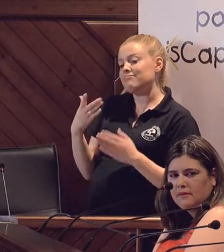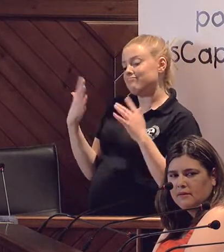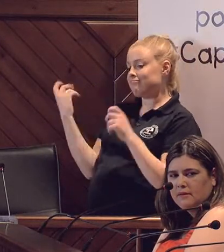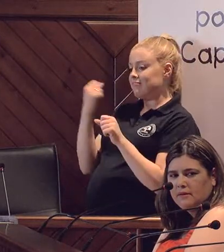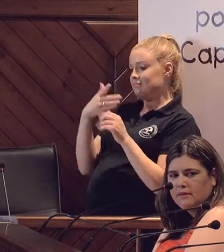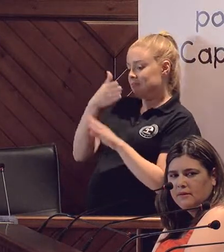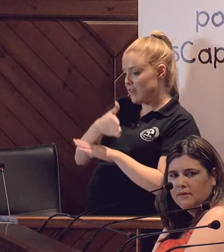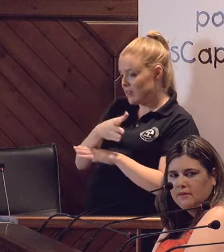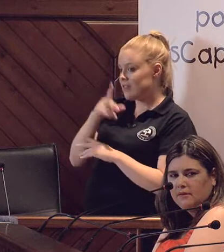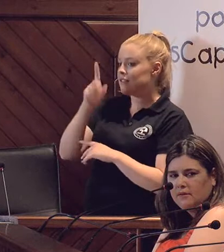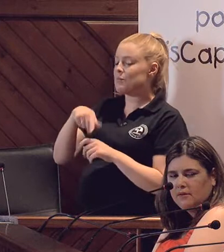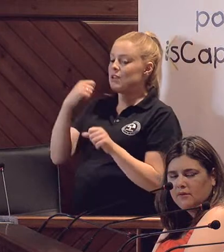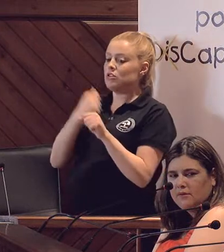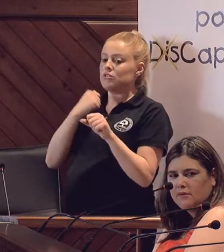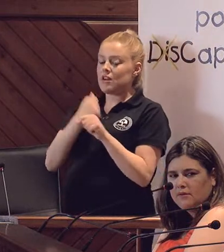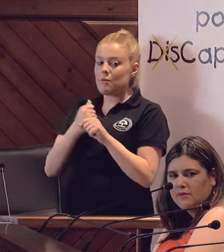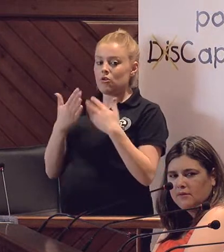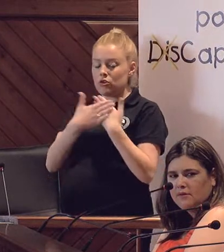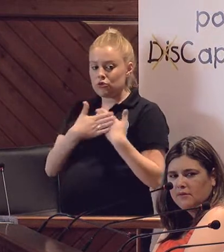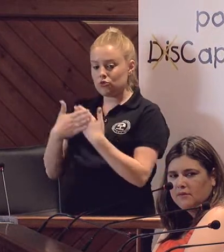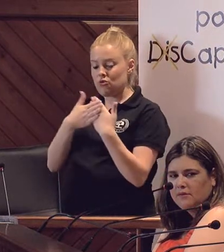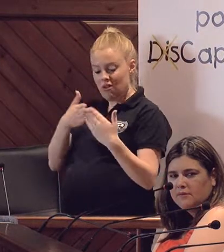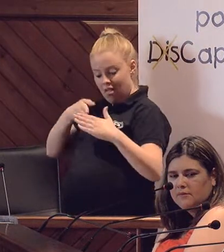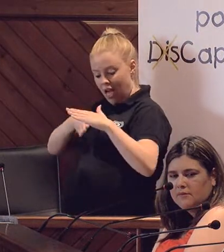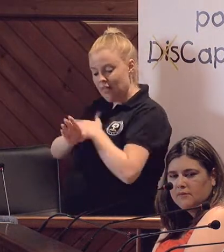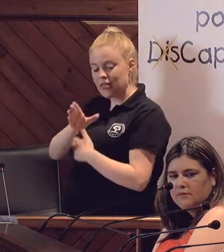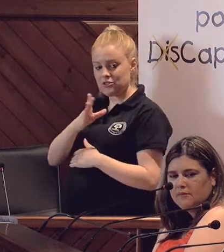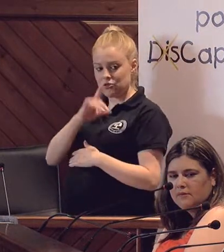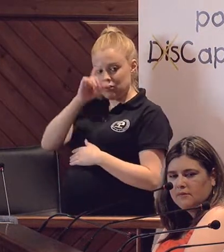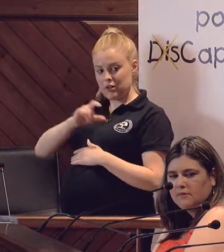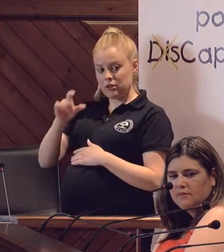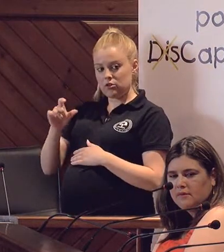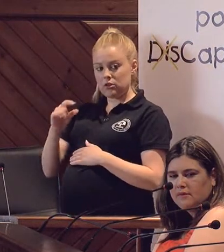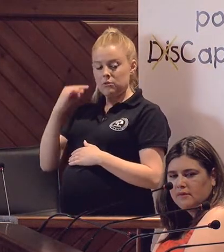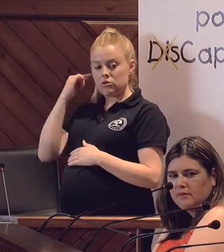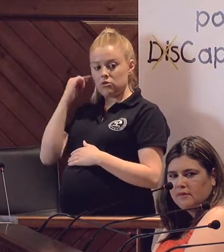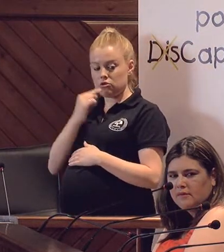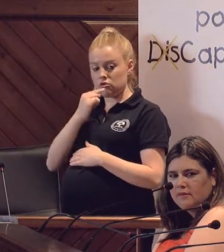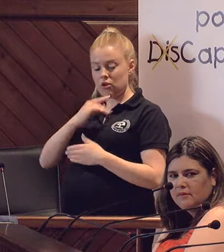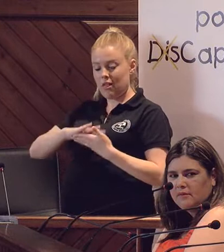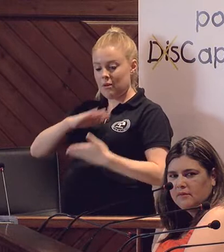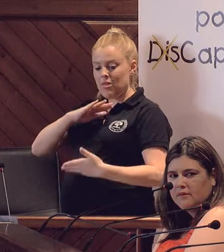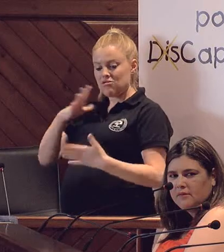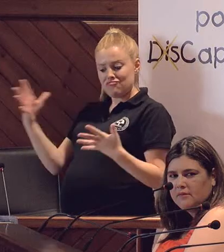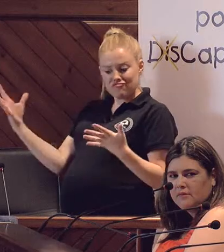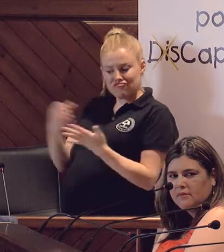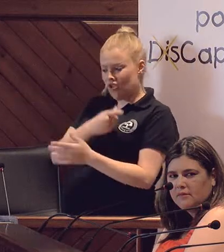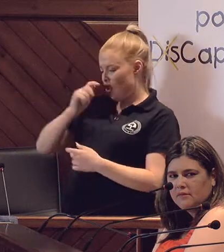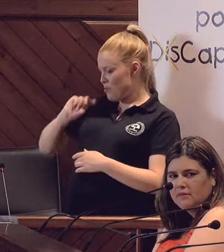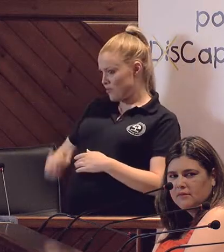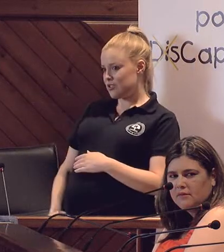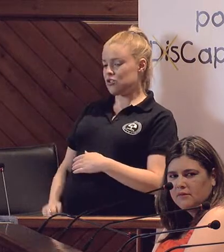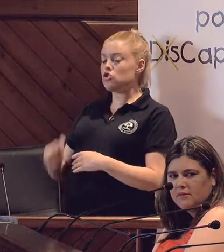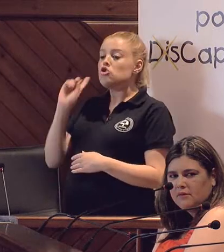en los trabajos y en los estudios y tener acceso a eso. Los sordos somos personas capaces de trabajar en casi todos los oficios.